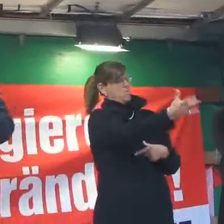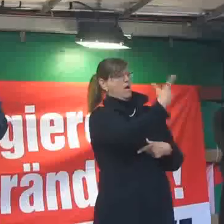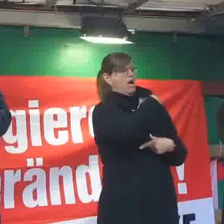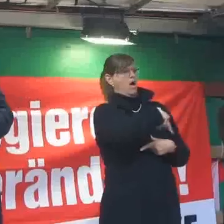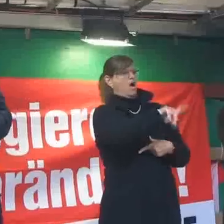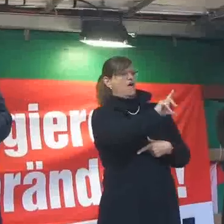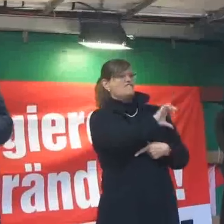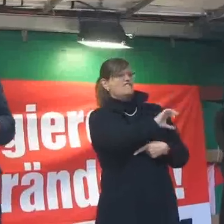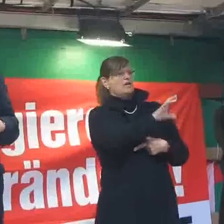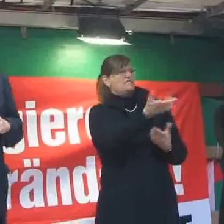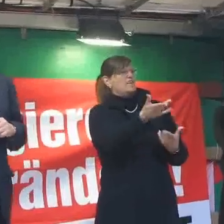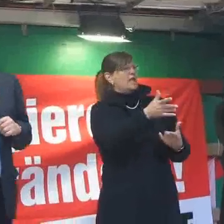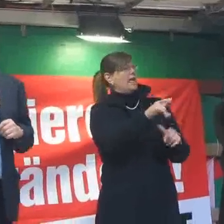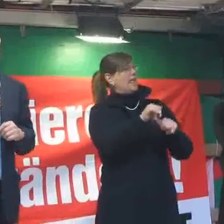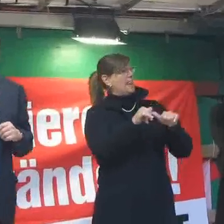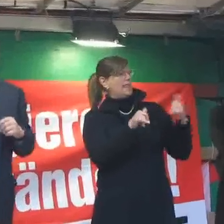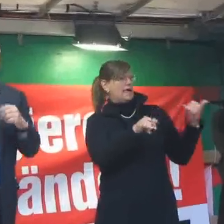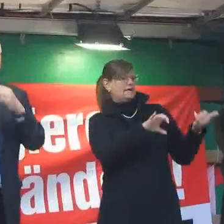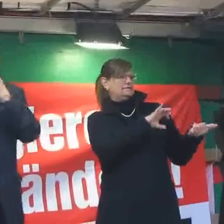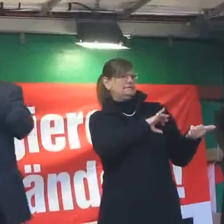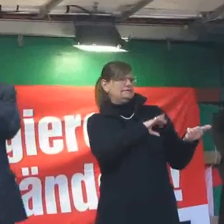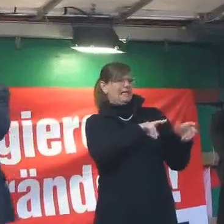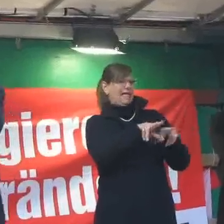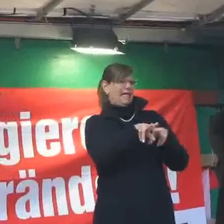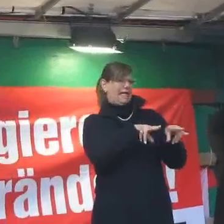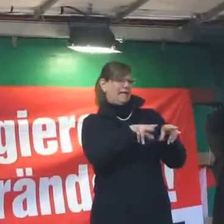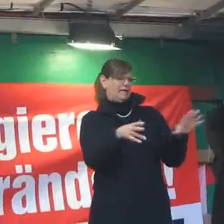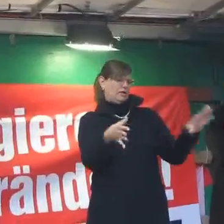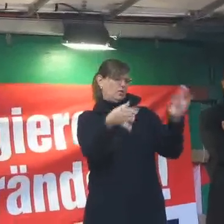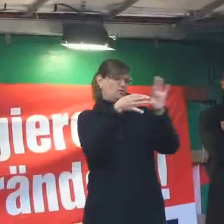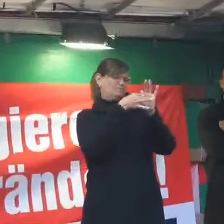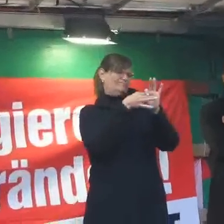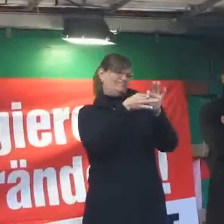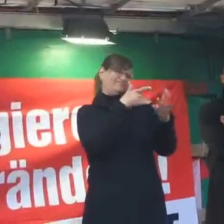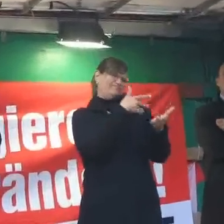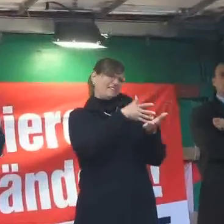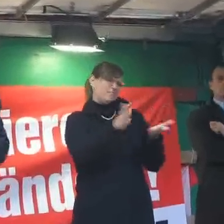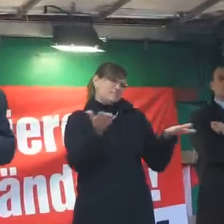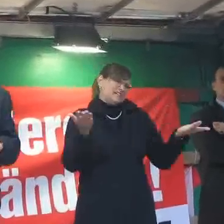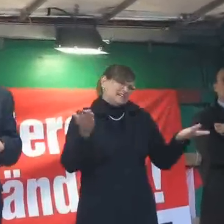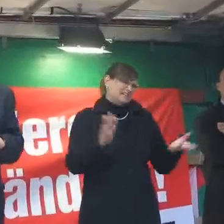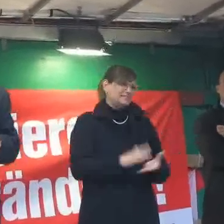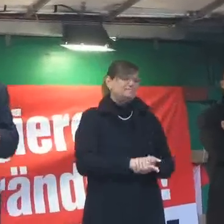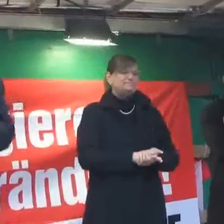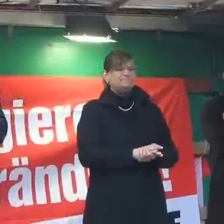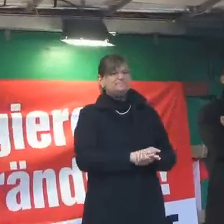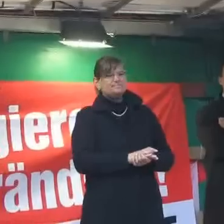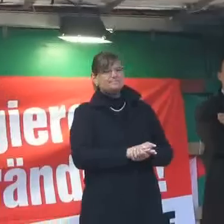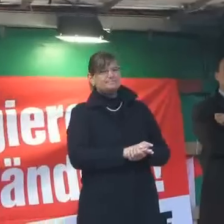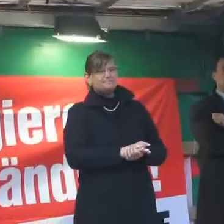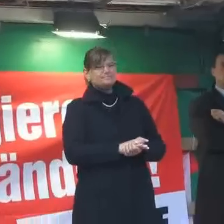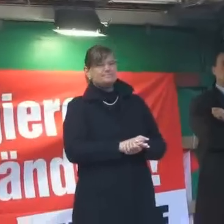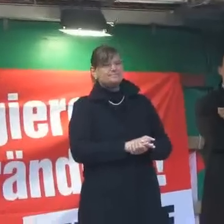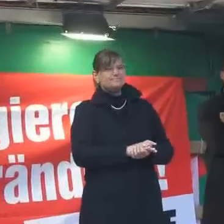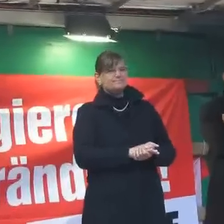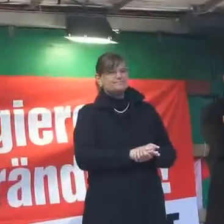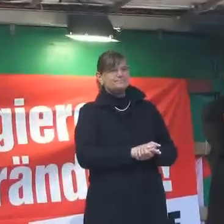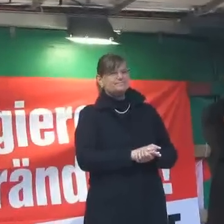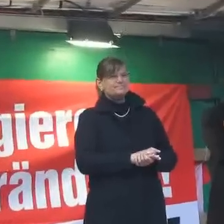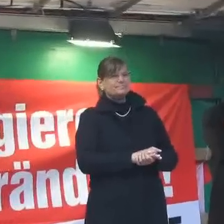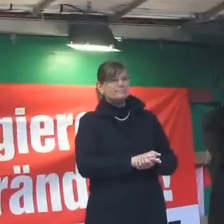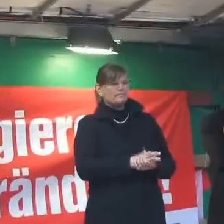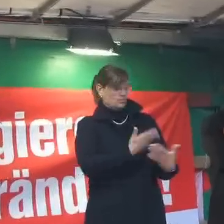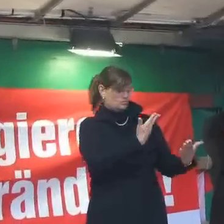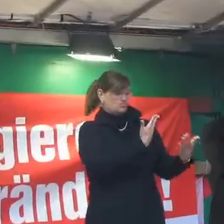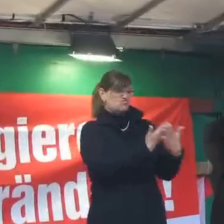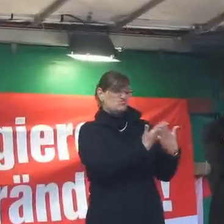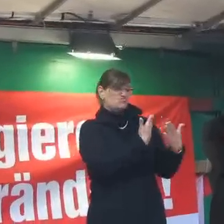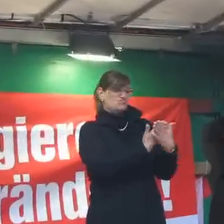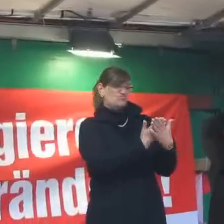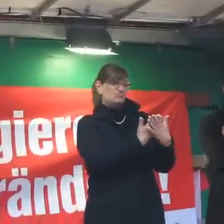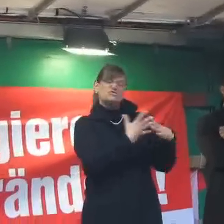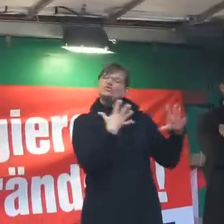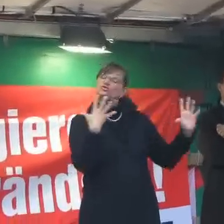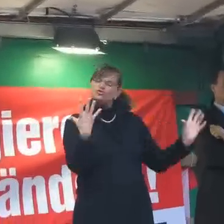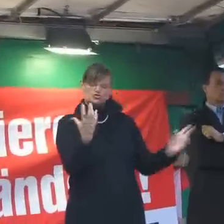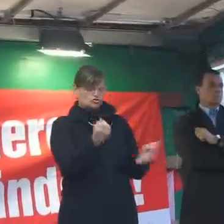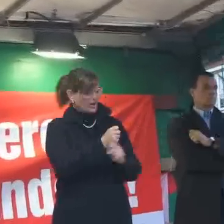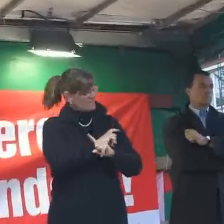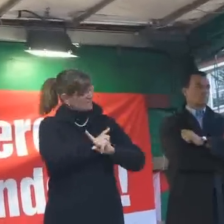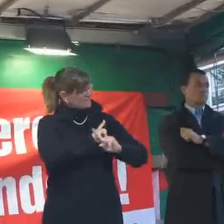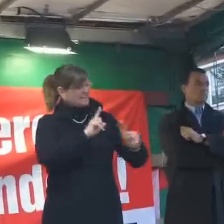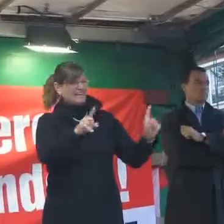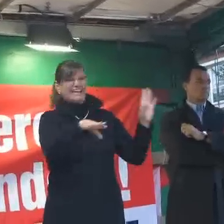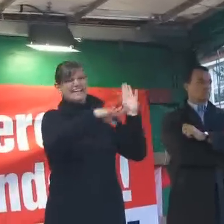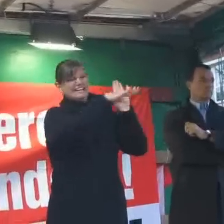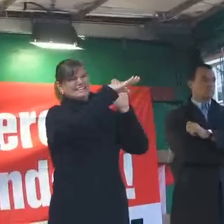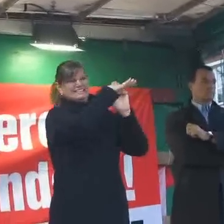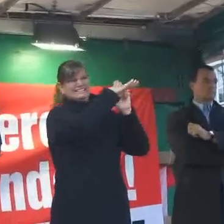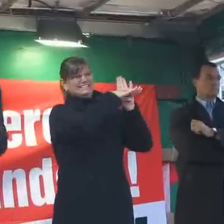so kriegen wir niemals den gesetzlichen Mindestlohn.